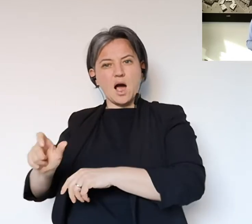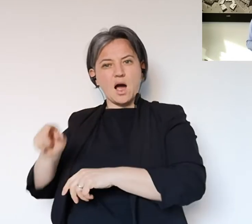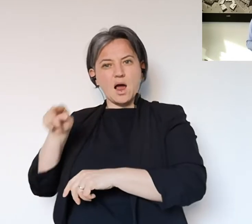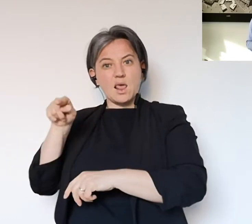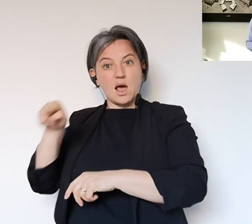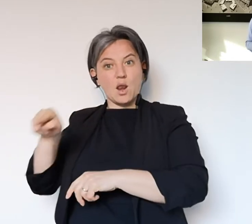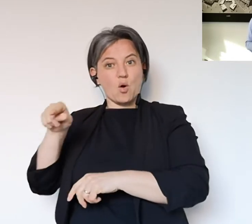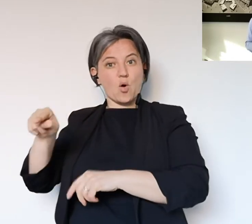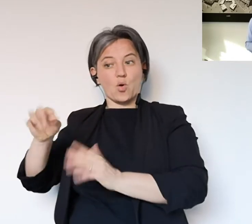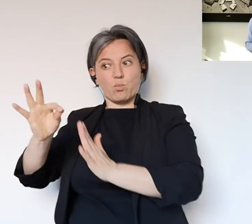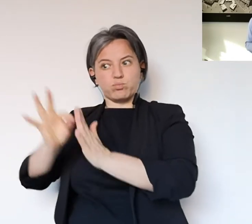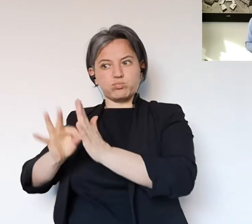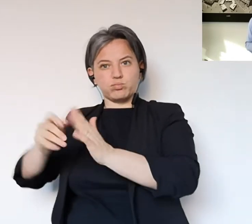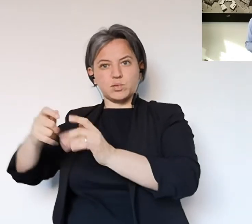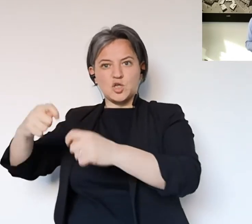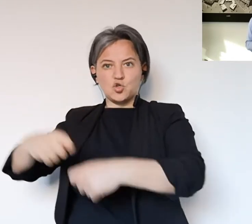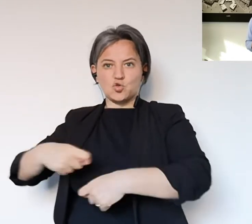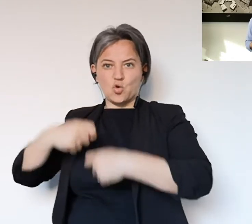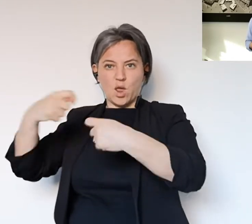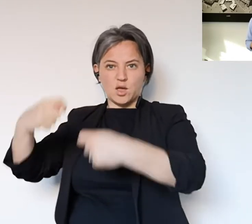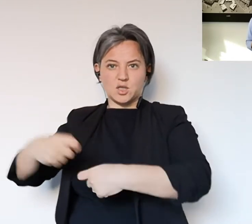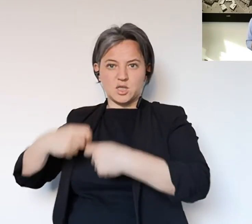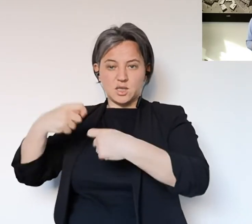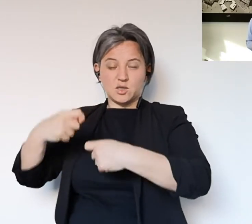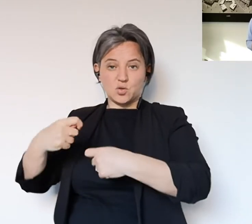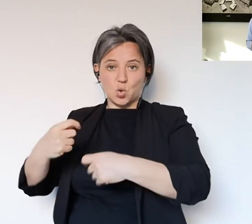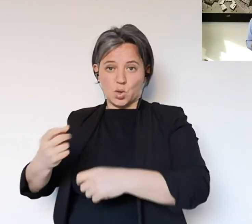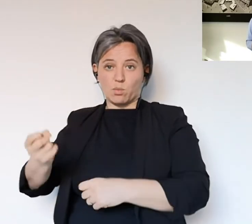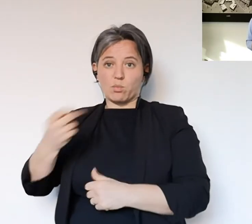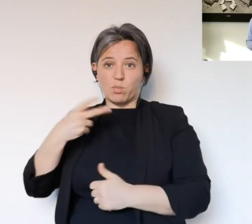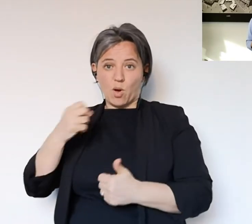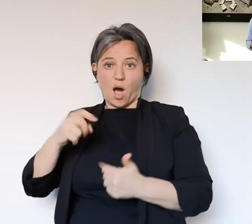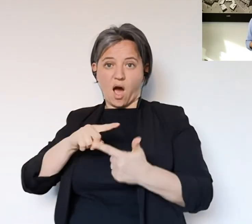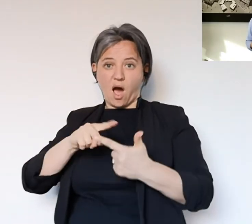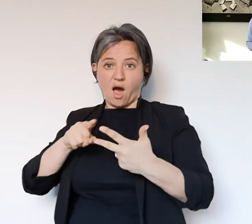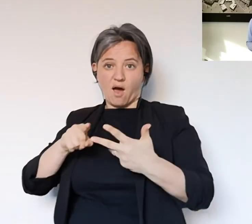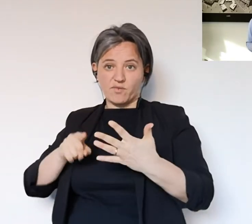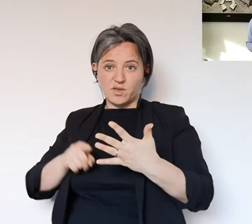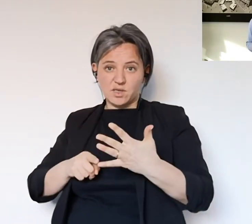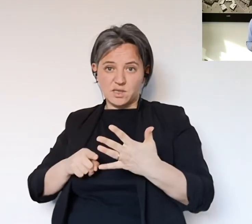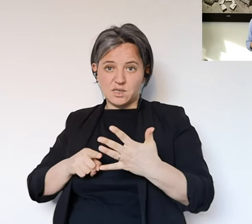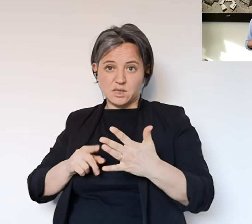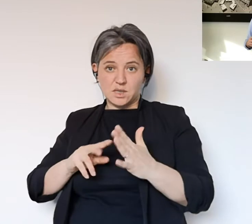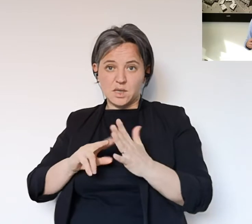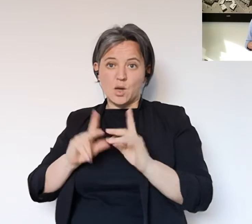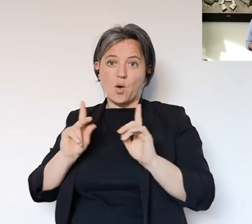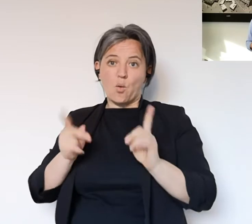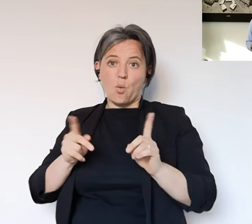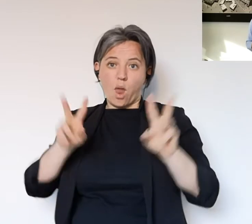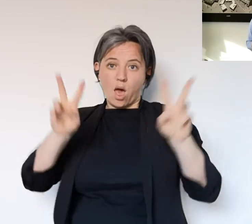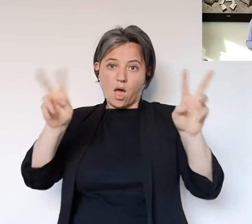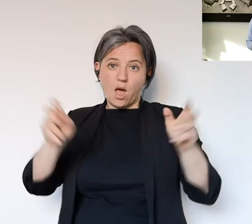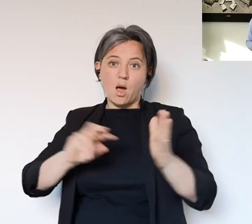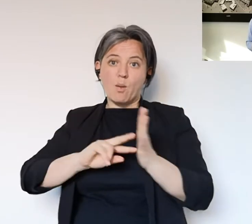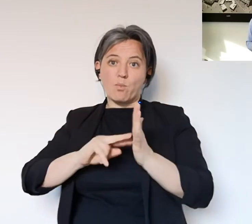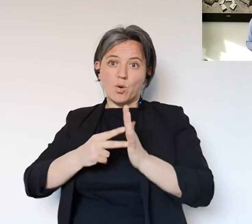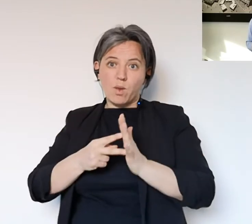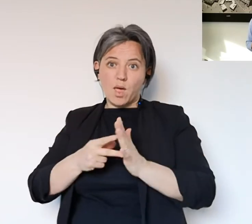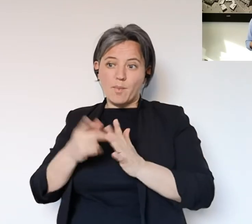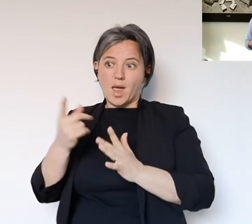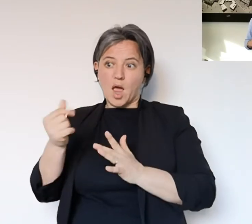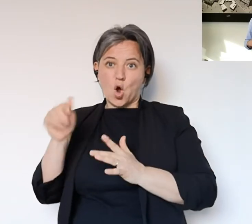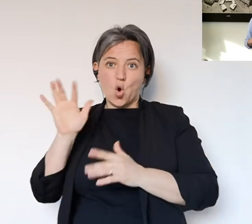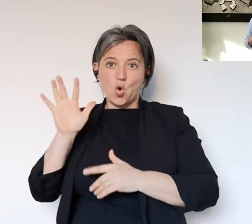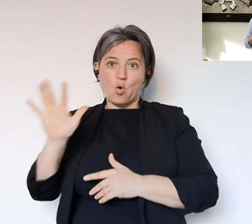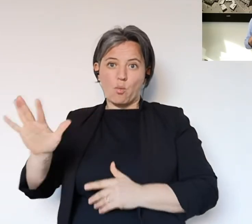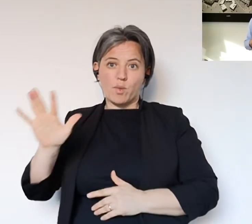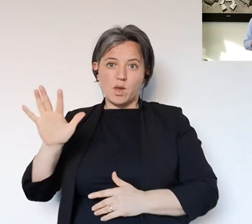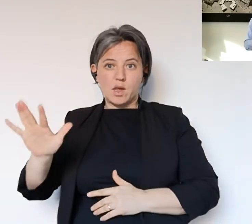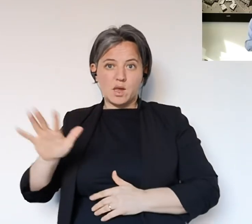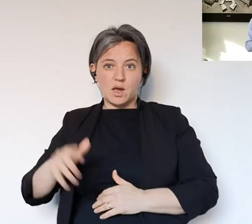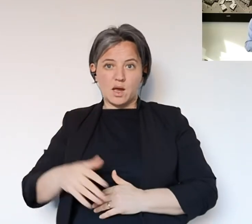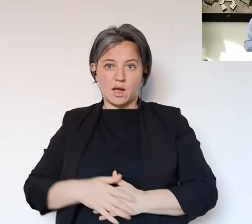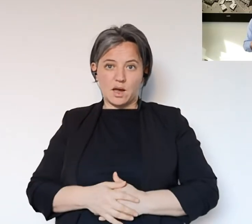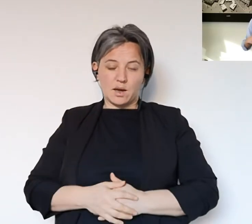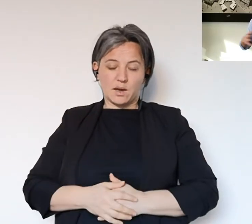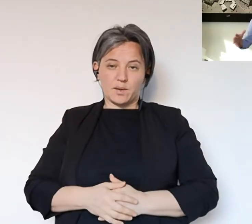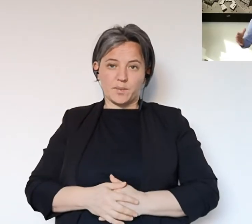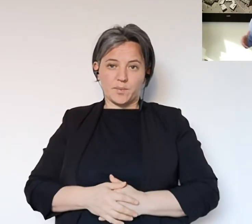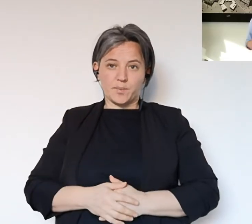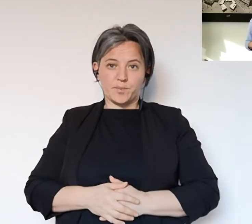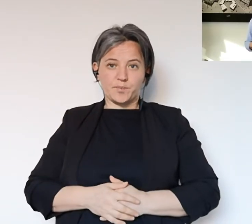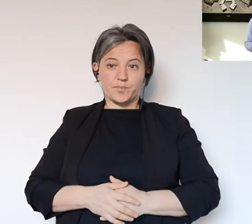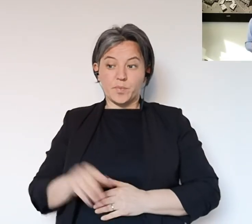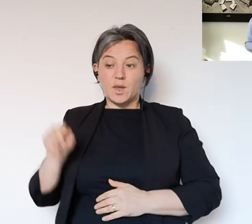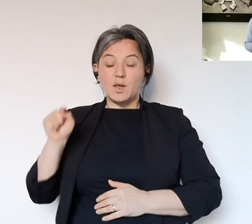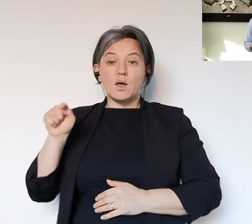particolare da Rete Imprese Italia che ha segnalato le problematiche legate a un